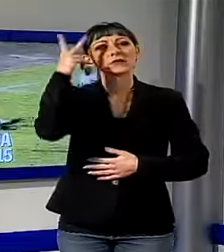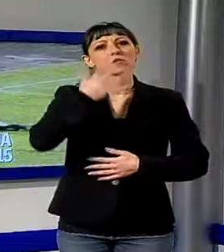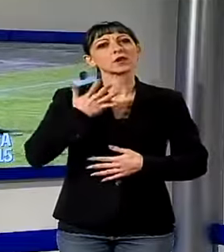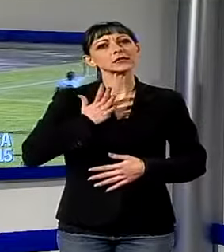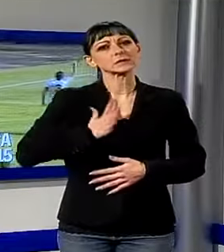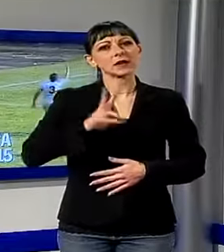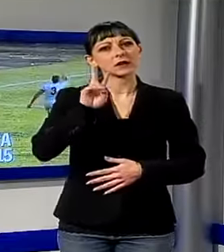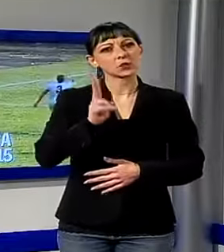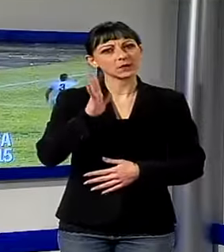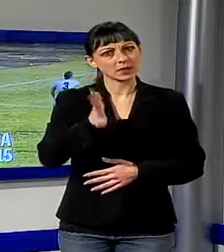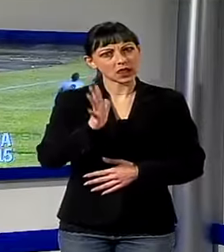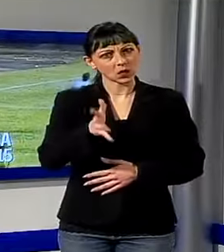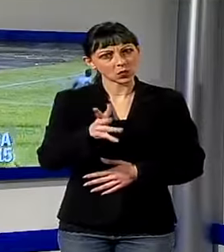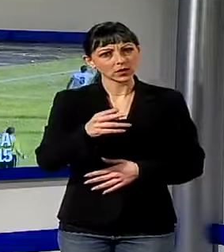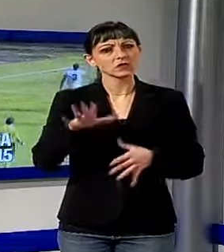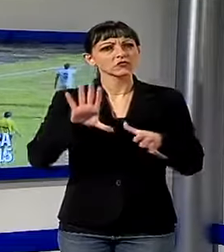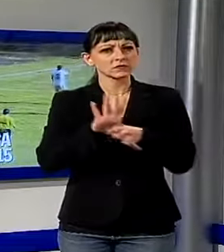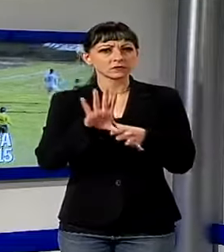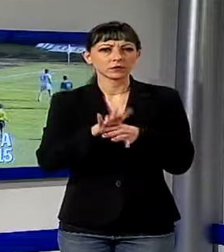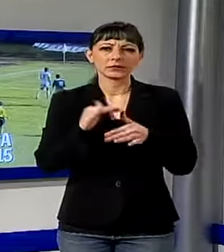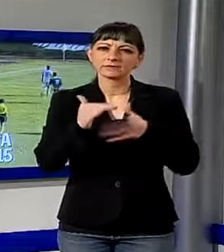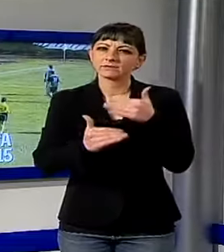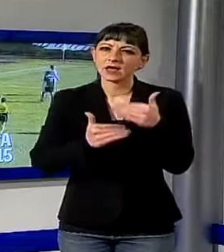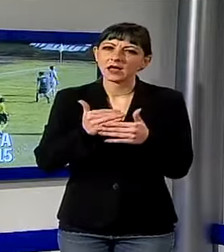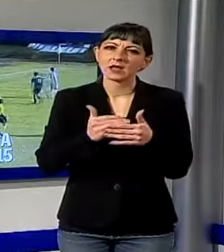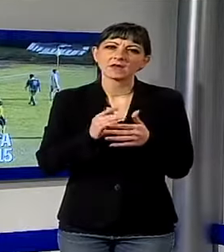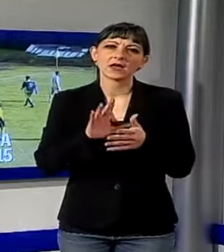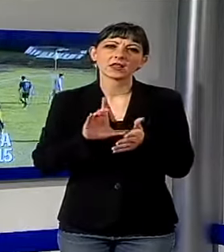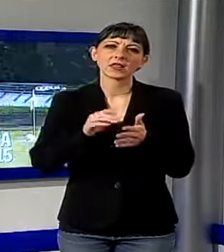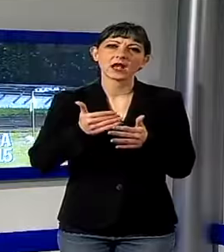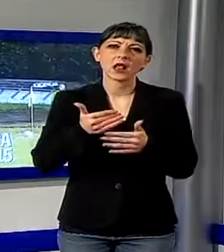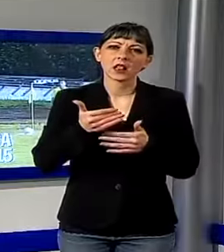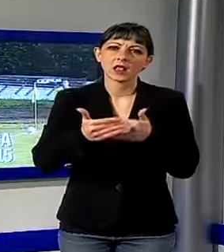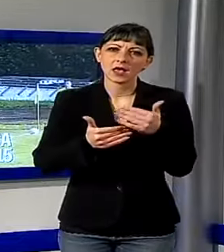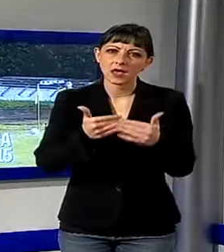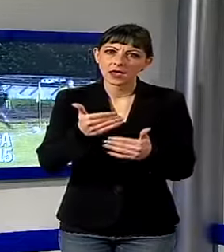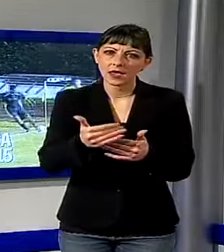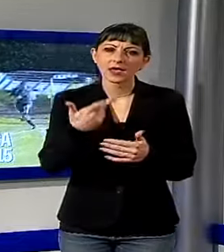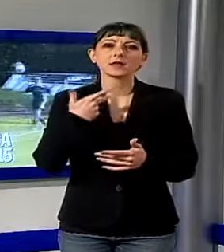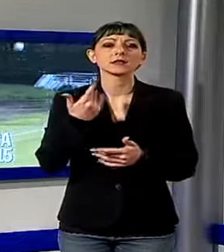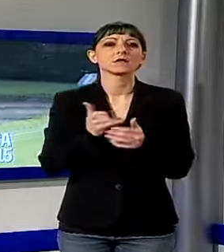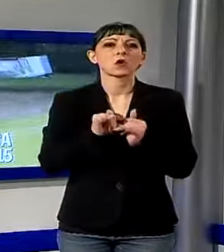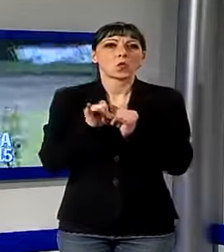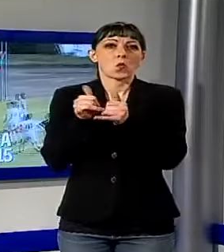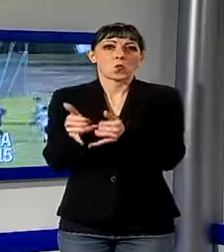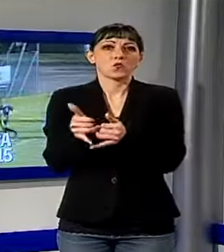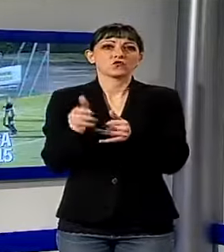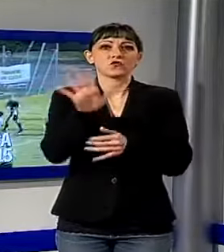termale a Maspa nel campionato di promozione. Per uscire dalla zona retrocessione serve una svolta.